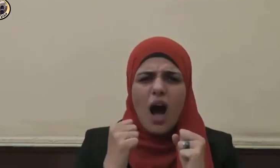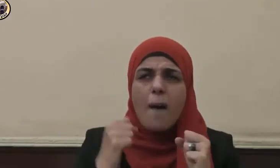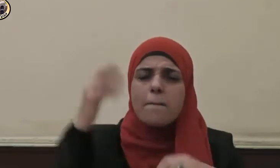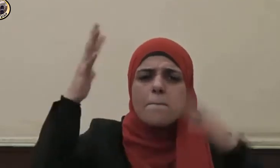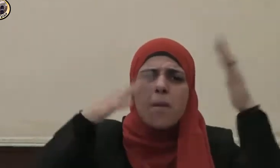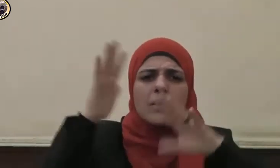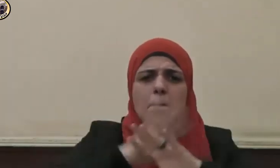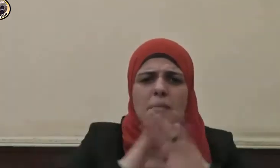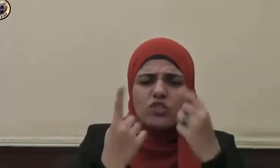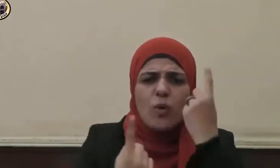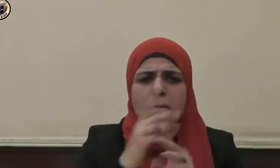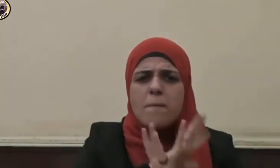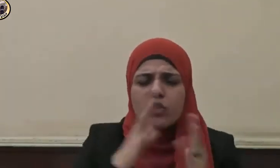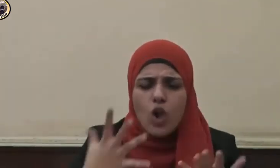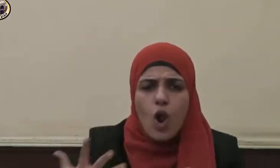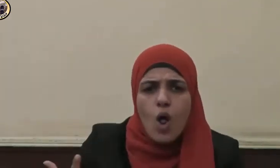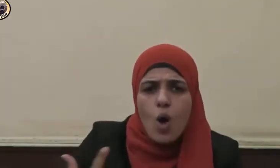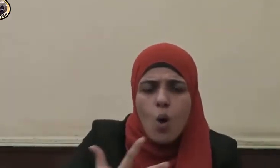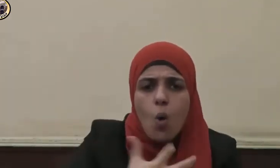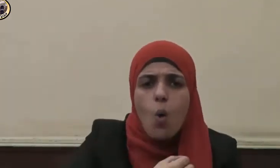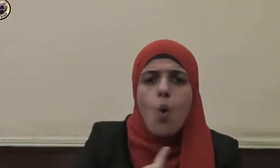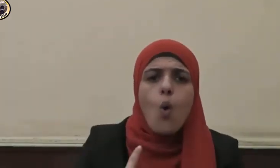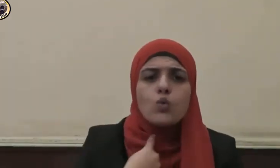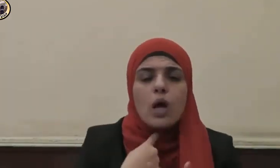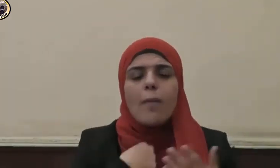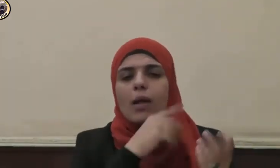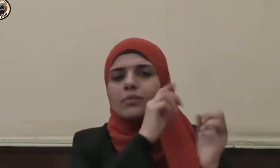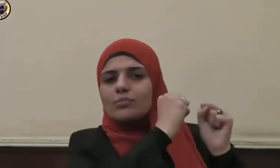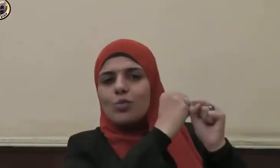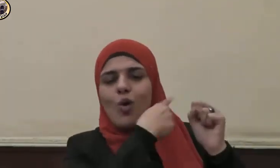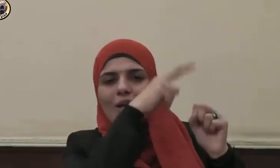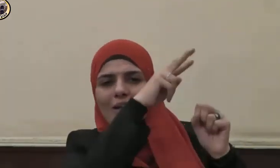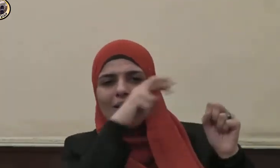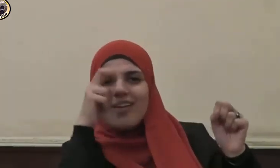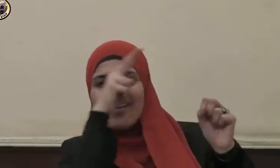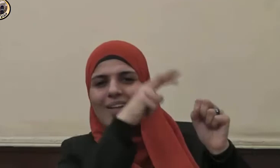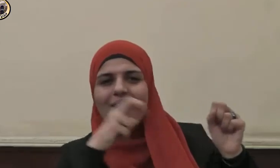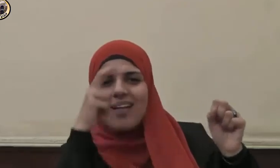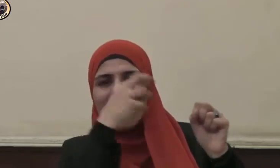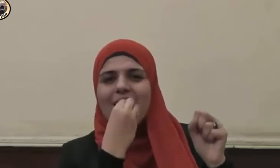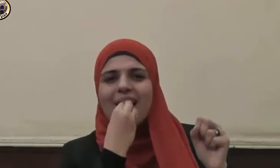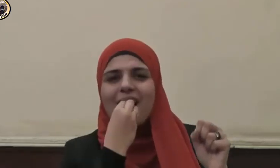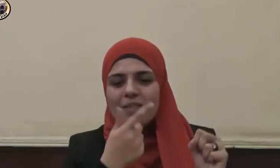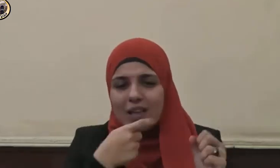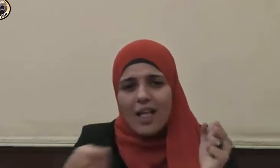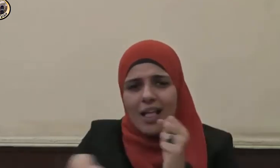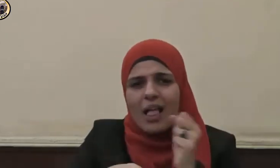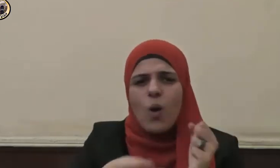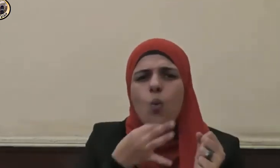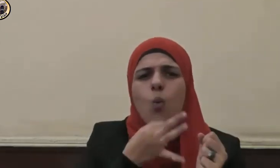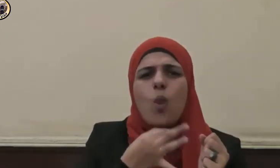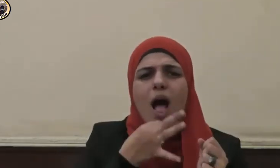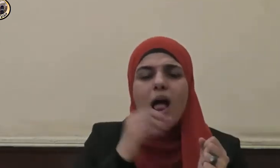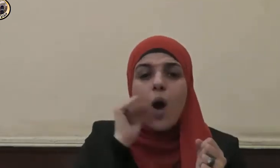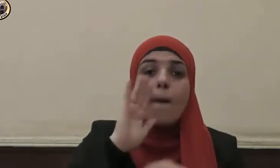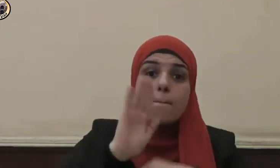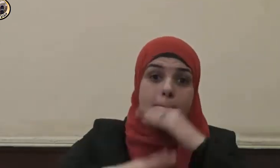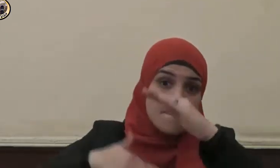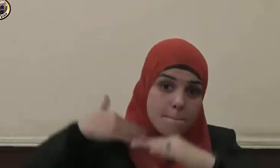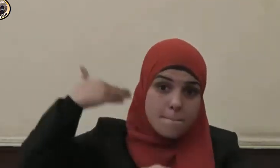يأكلن ما قدمتم لهن إلا قليلا مما تحصنون ثم يأتي من